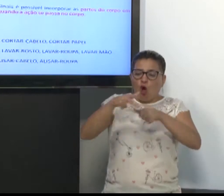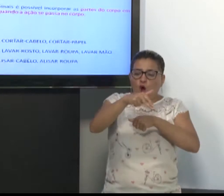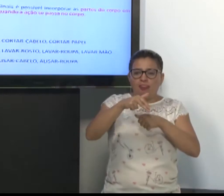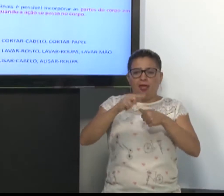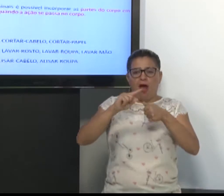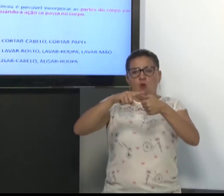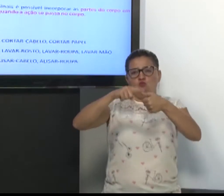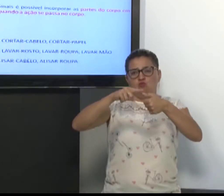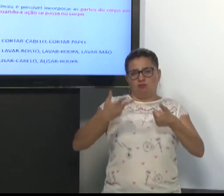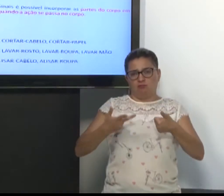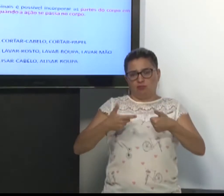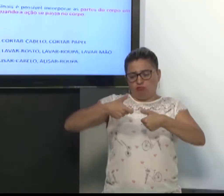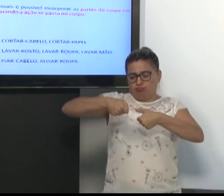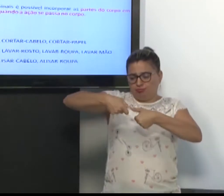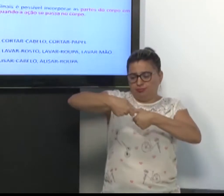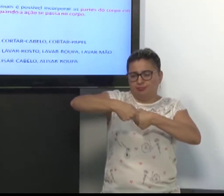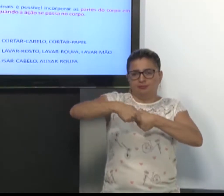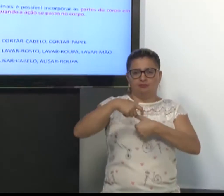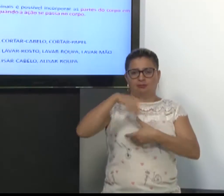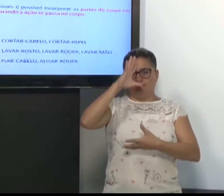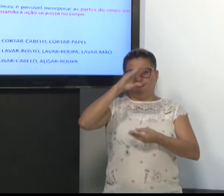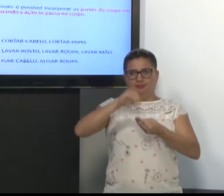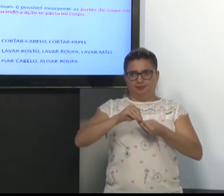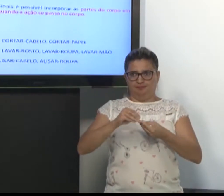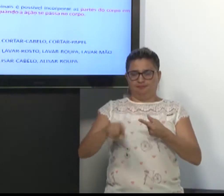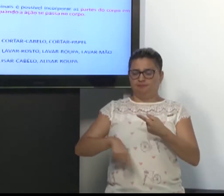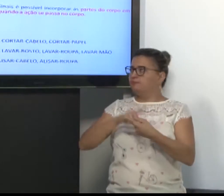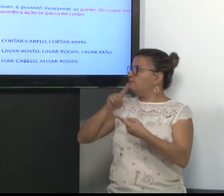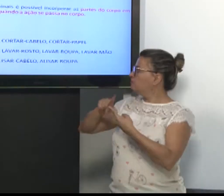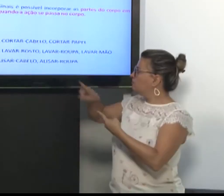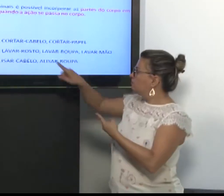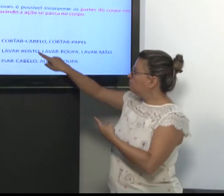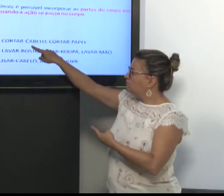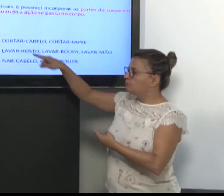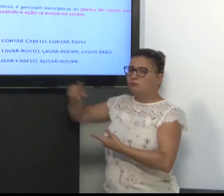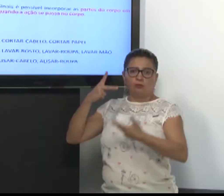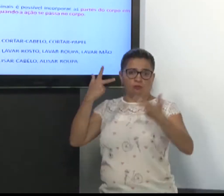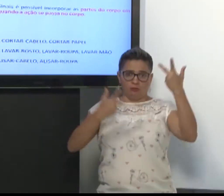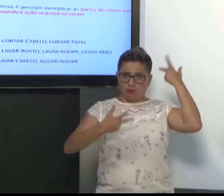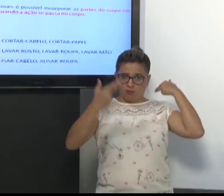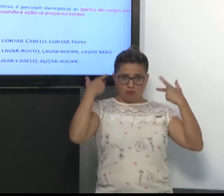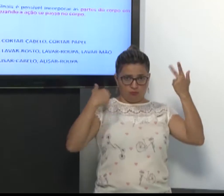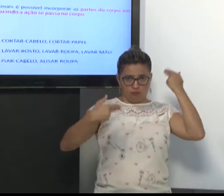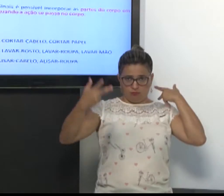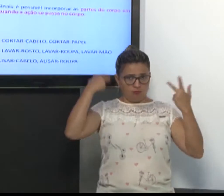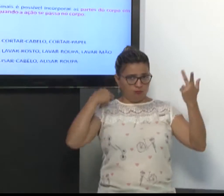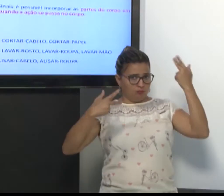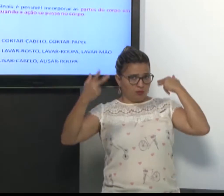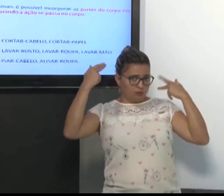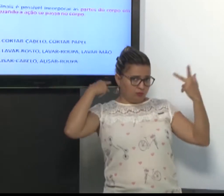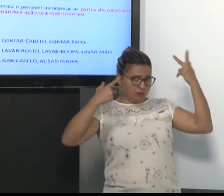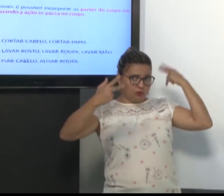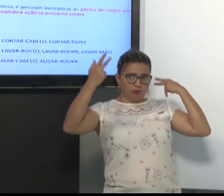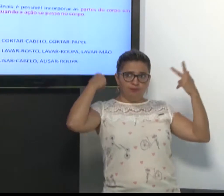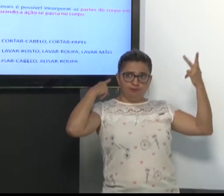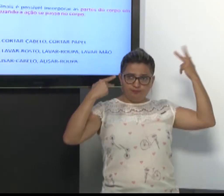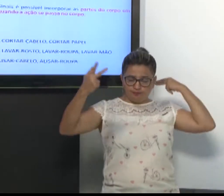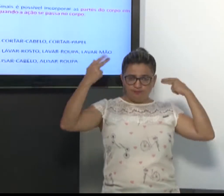Eu não preciso falar. Vou cortar a unha. Basta sinalizar dessa forma, com o classificador. Cortar o